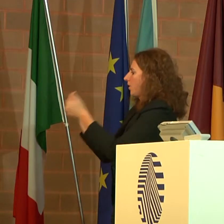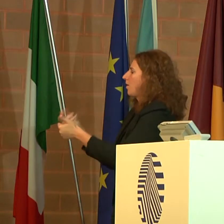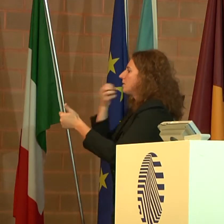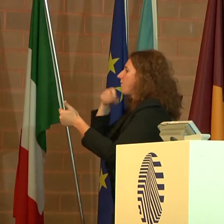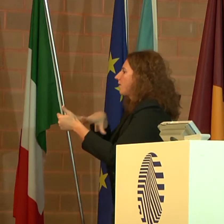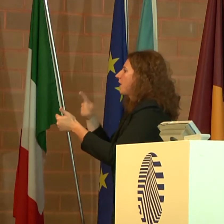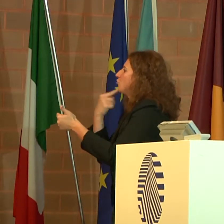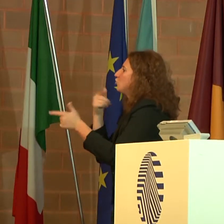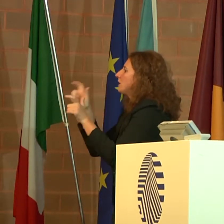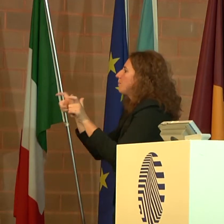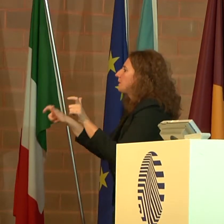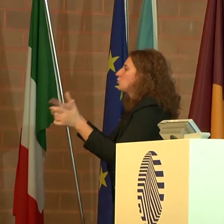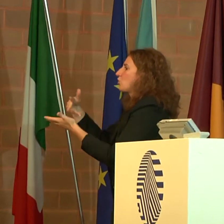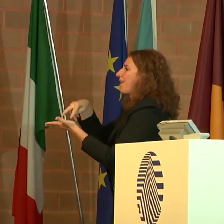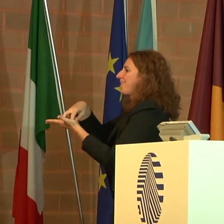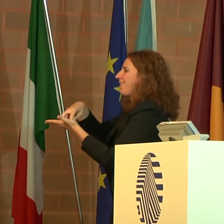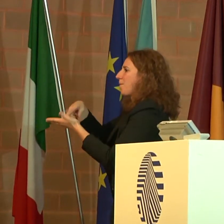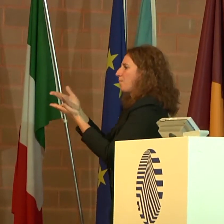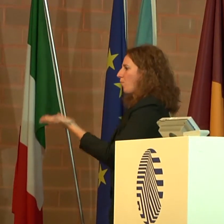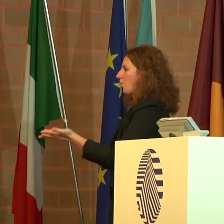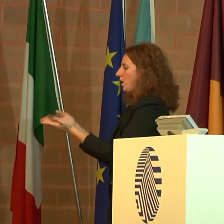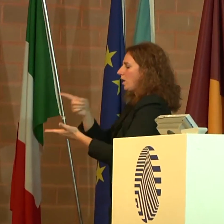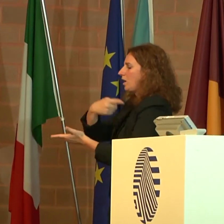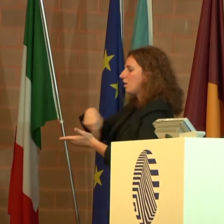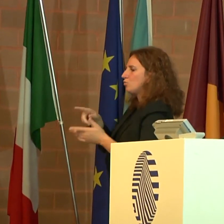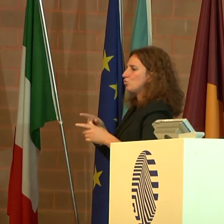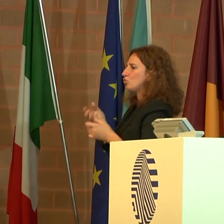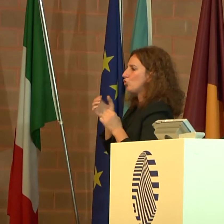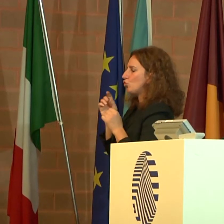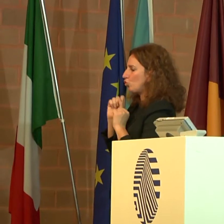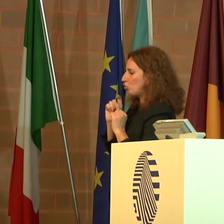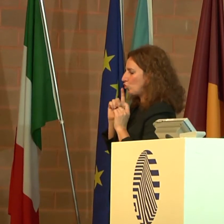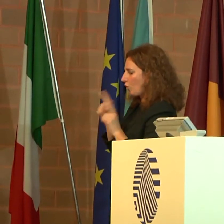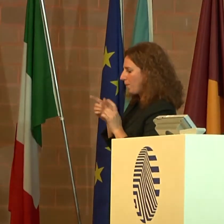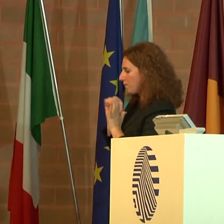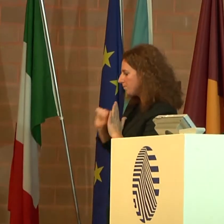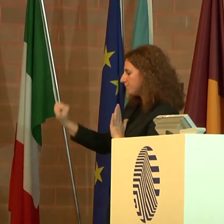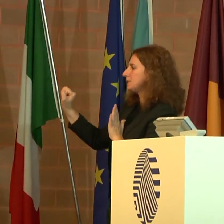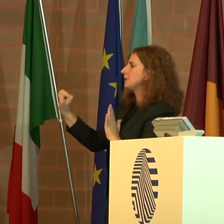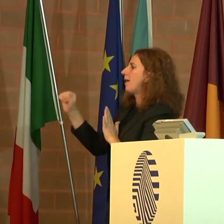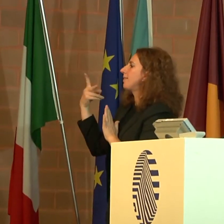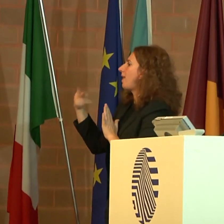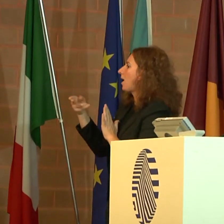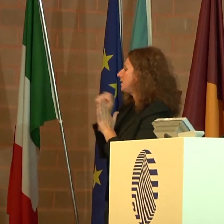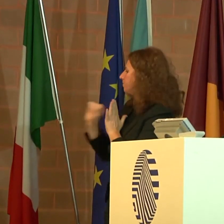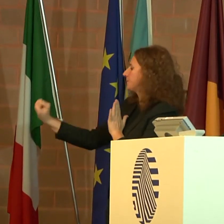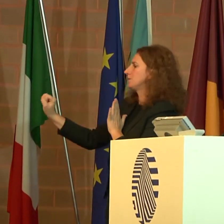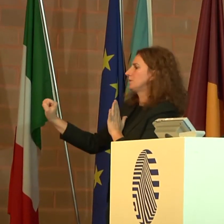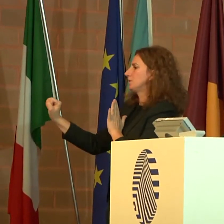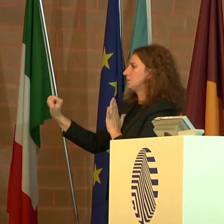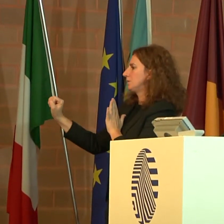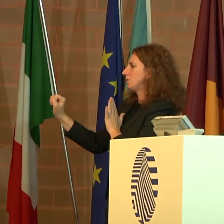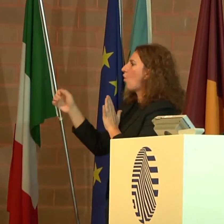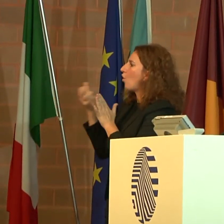necessario che insieme ci opponiamo con forza, come già è stato ricordato, ai tagli alla sanità e agli enti locali,